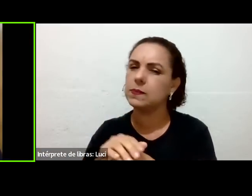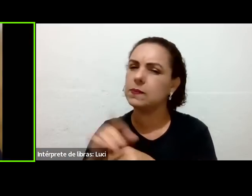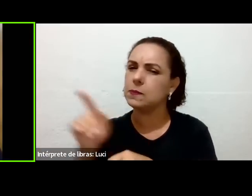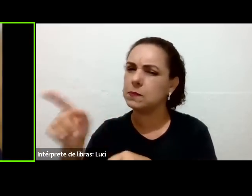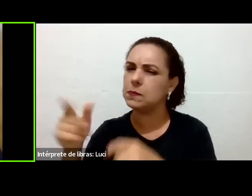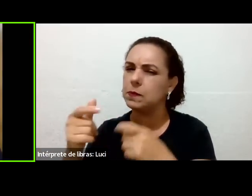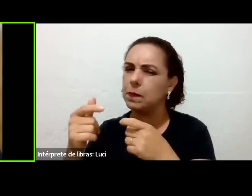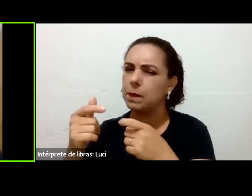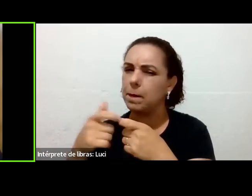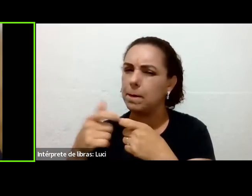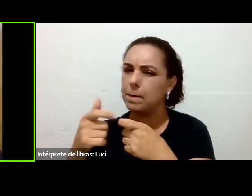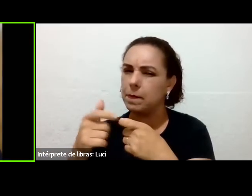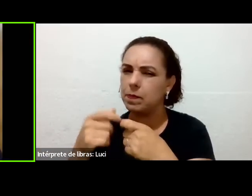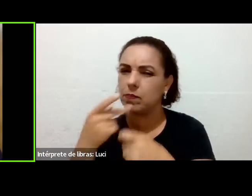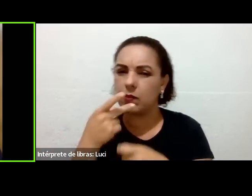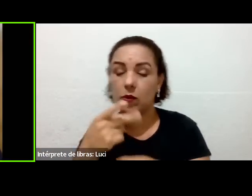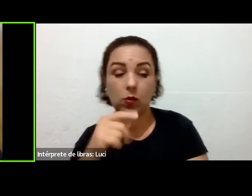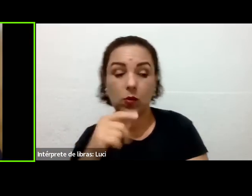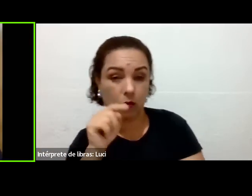cortar o refrigerante?